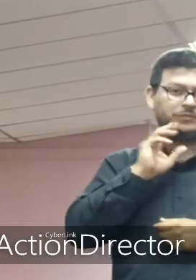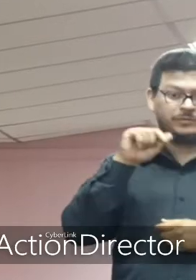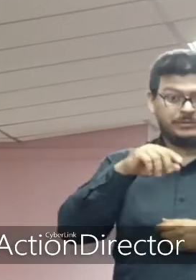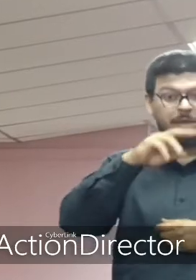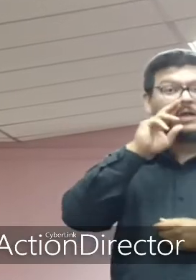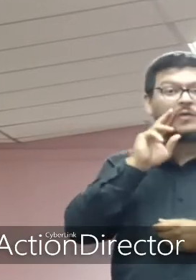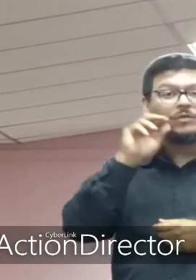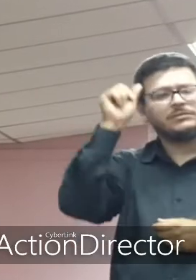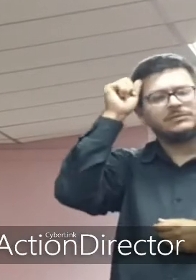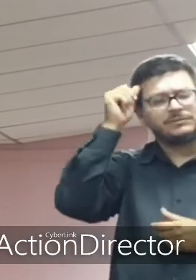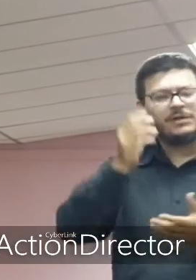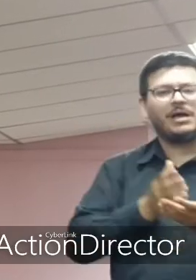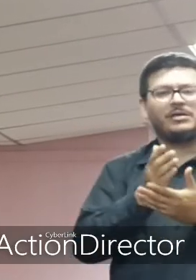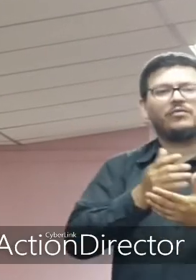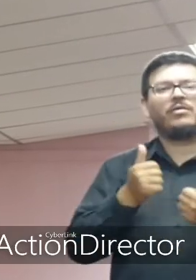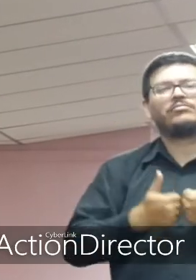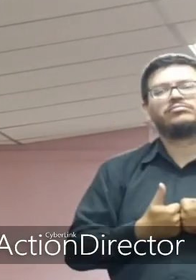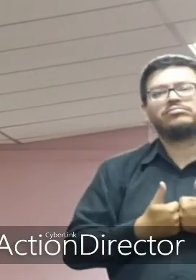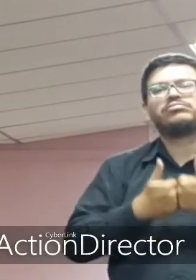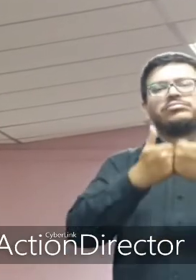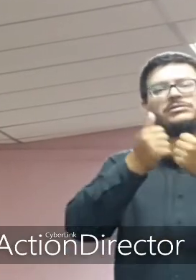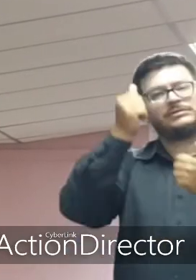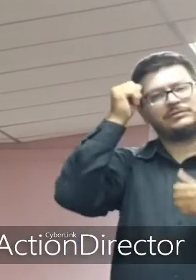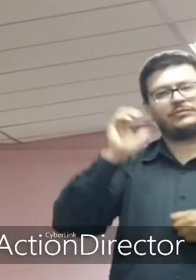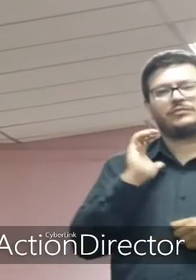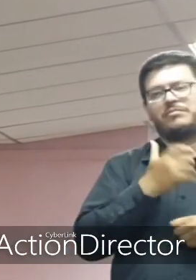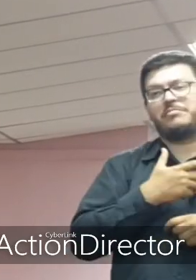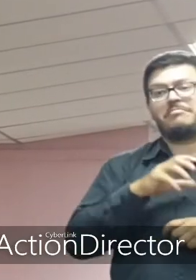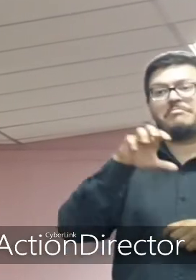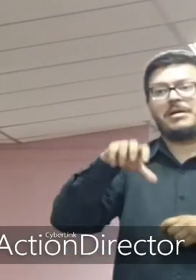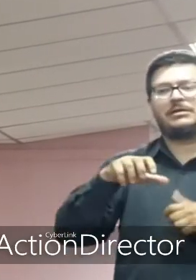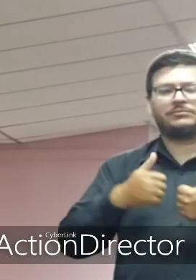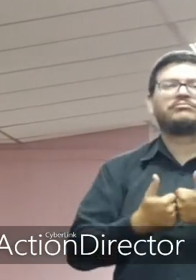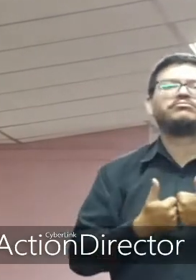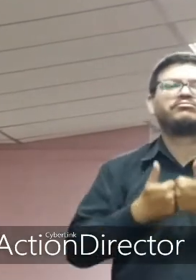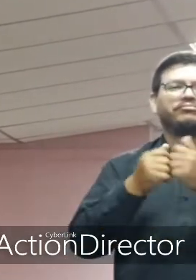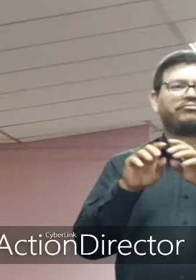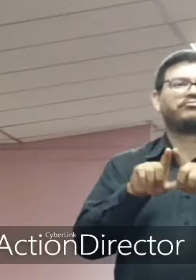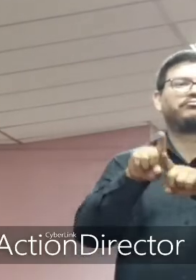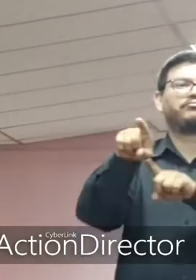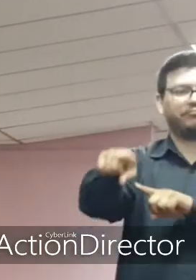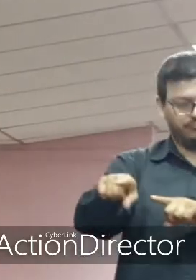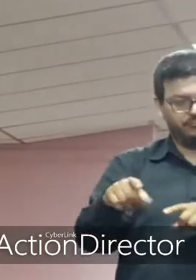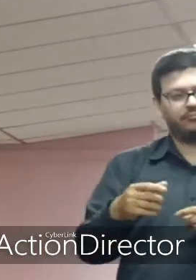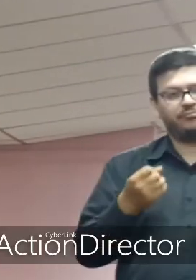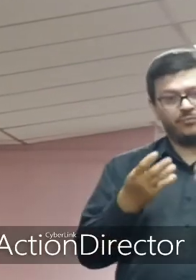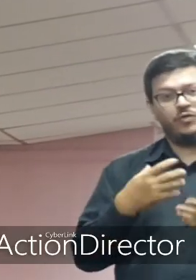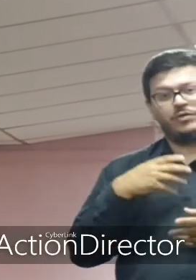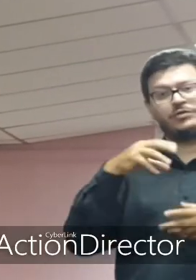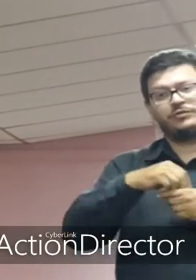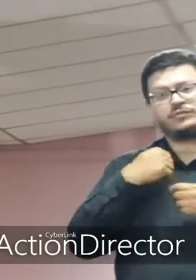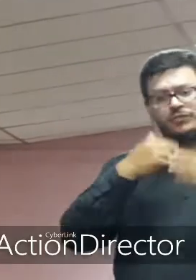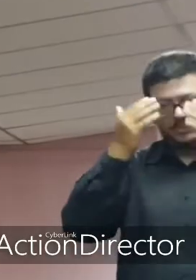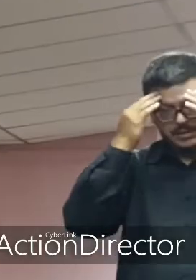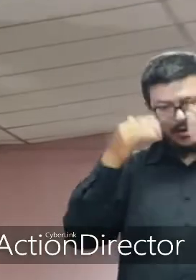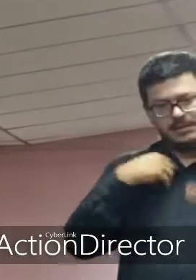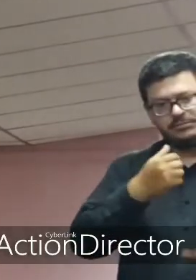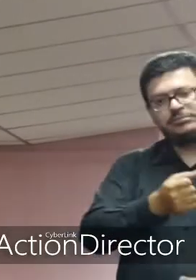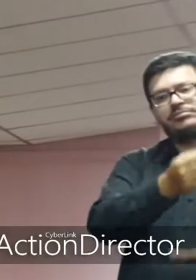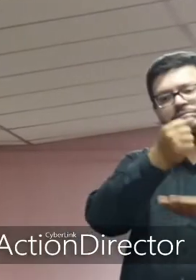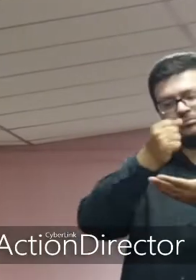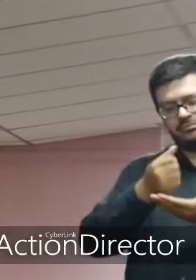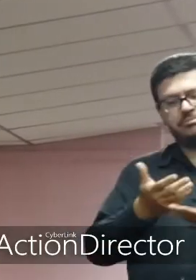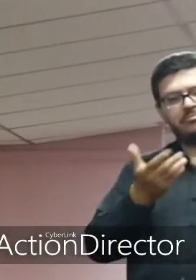que lleva adelante realmente a nuestros países y realmente agradezco esta distinción en